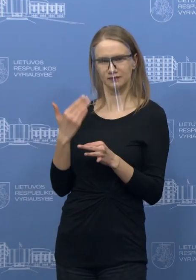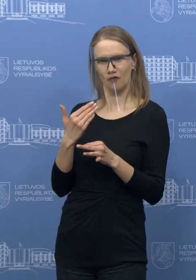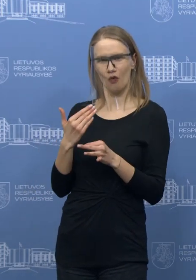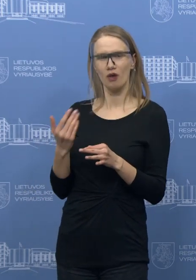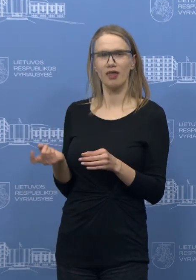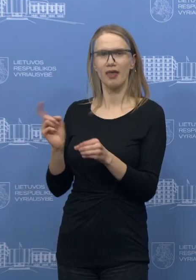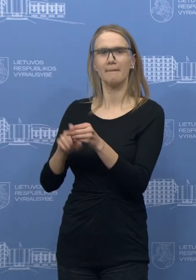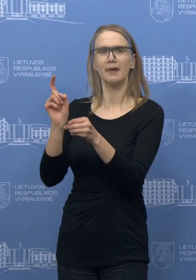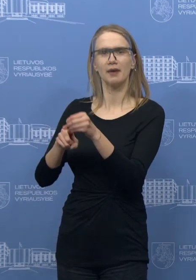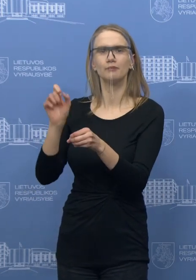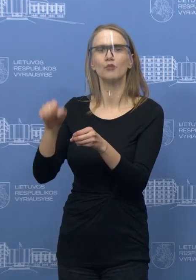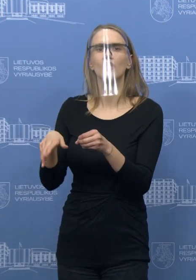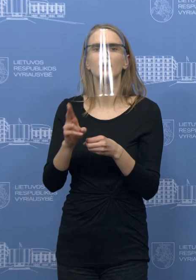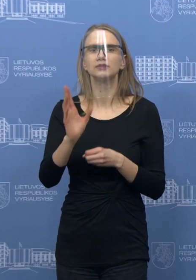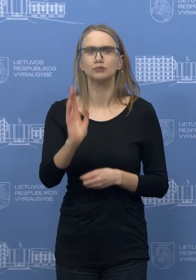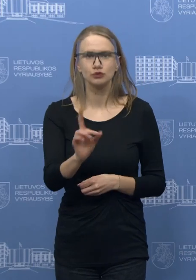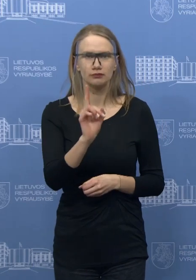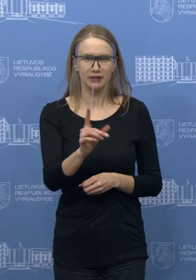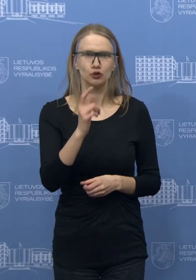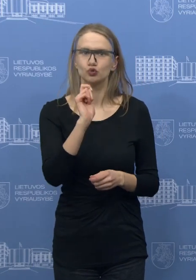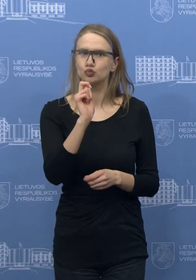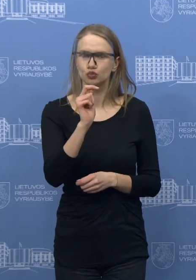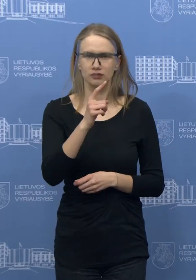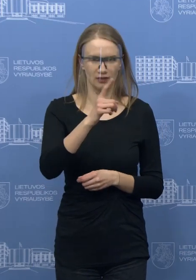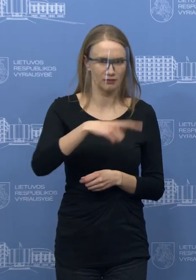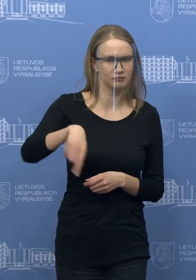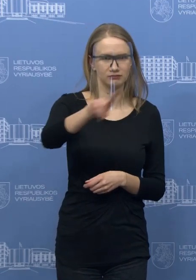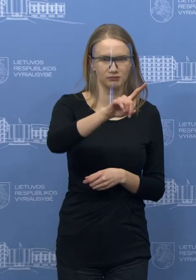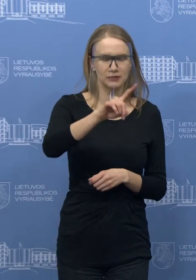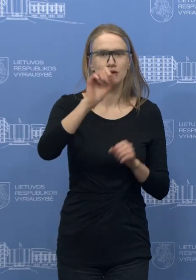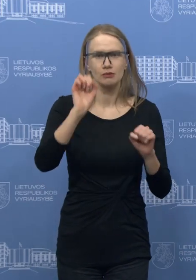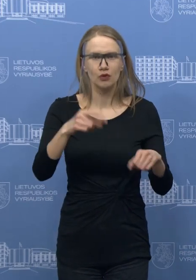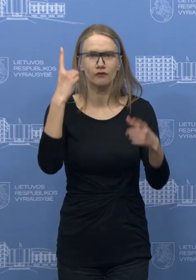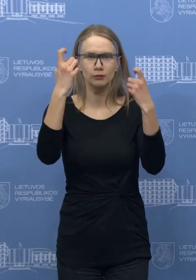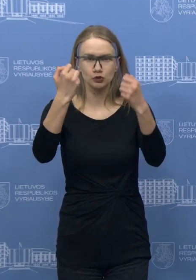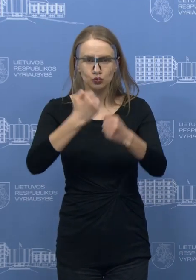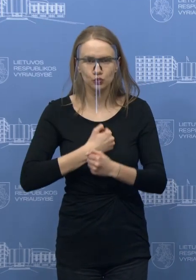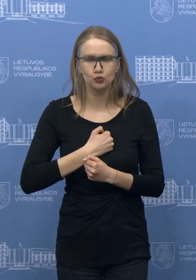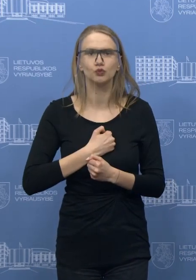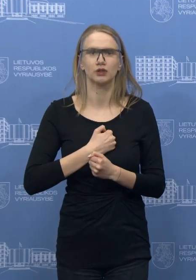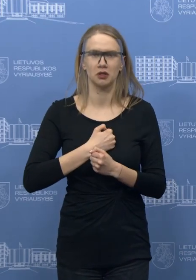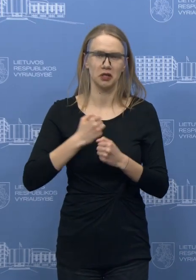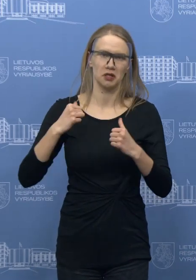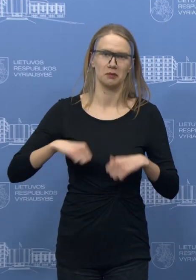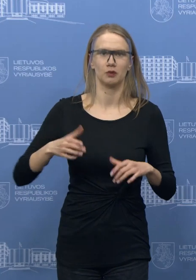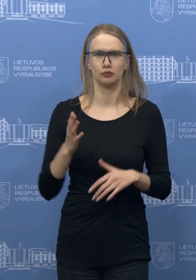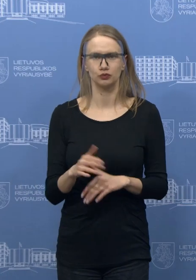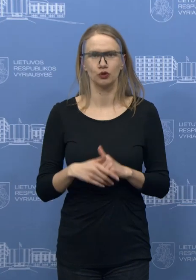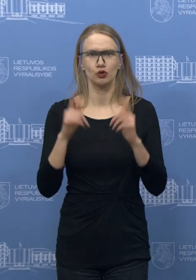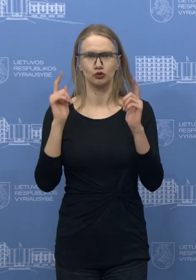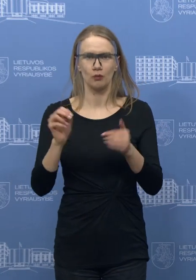prisijungti, bet jūs turėdame šitą visą informaciją, taip pat būtumėte, manau, gautumėte dar vieną